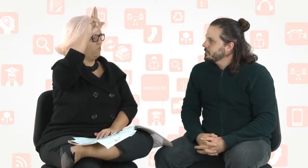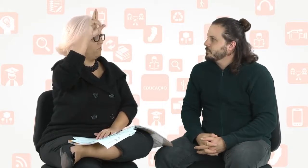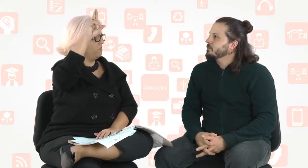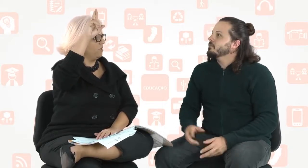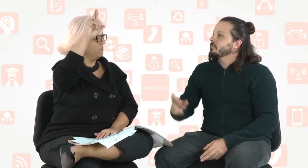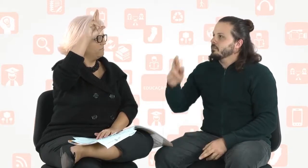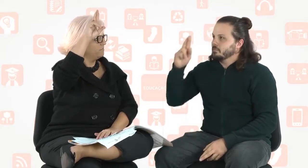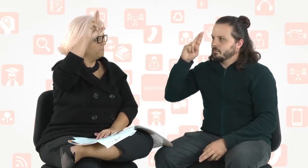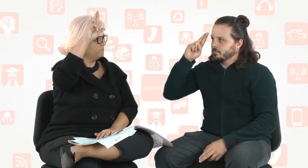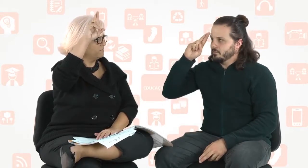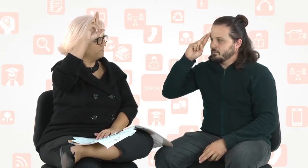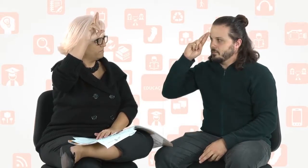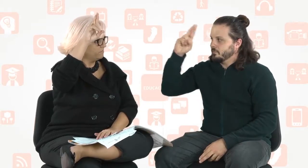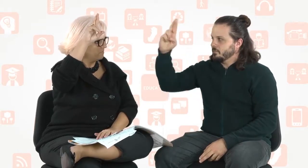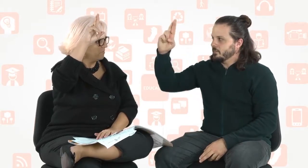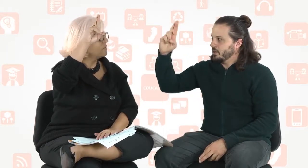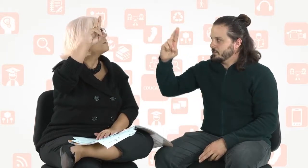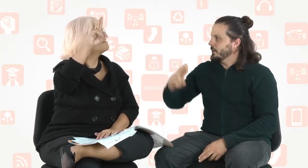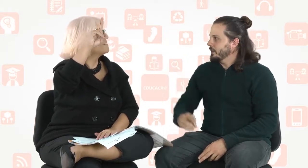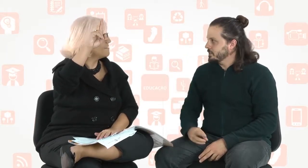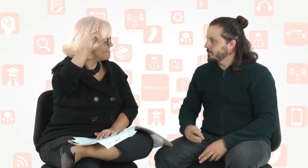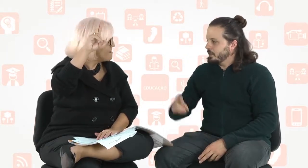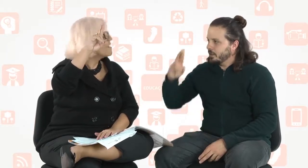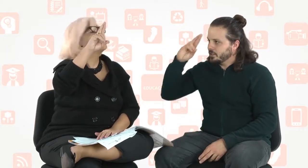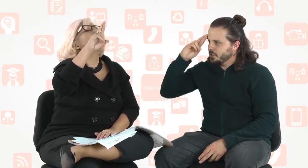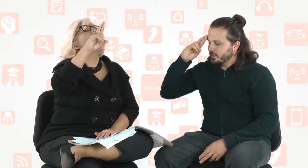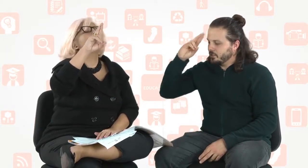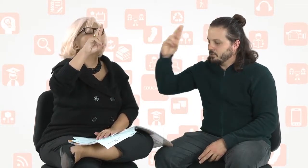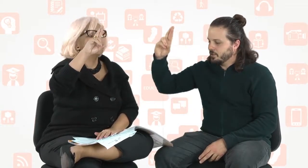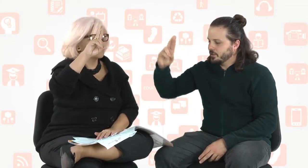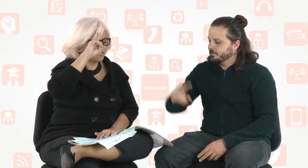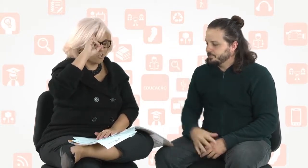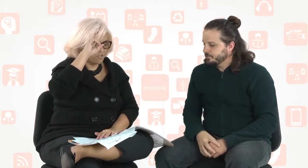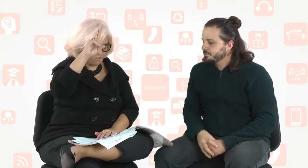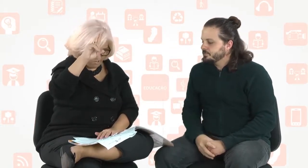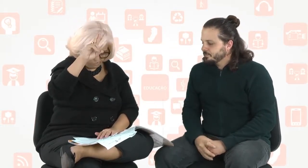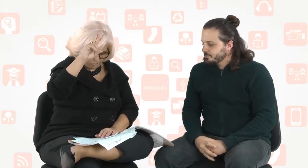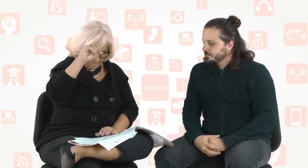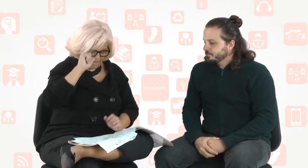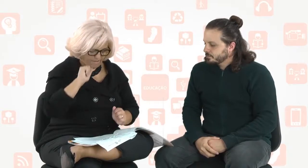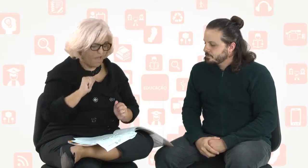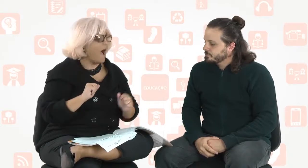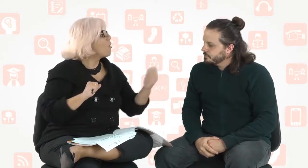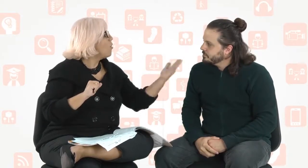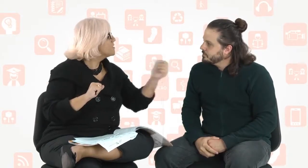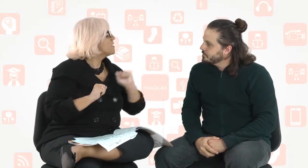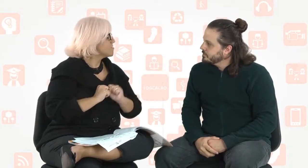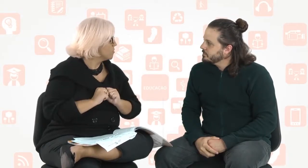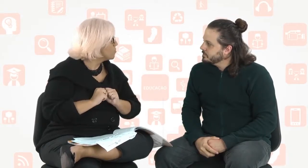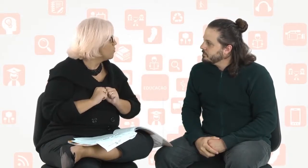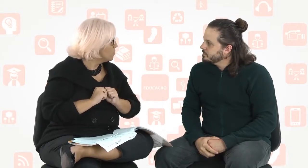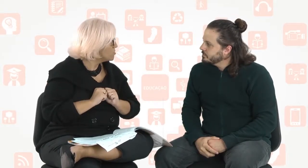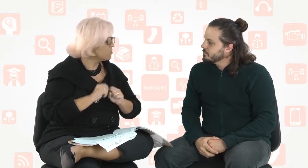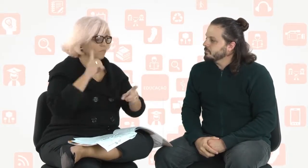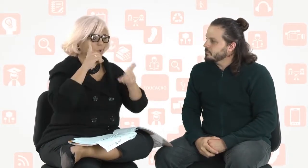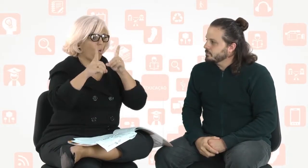Diretoria. Uhum. Caso ele queira saber, né? Diretoria. Diretoria. Onde é a coordenação do curso. Uhum.